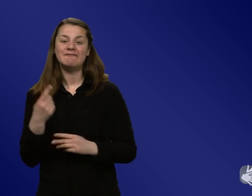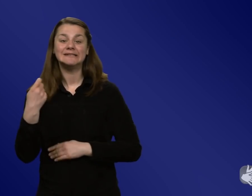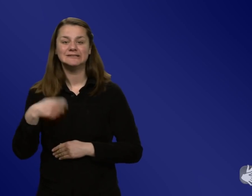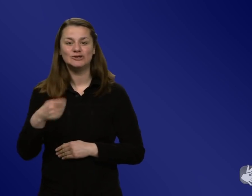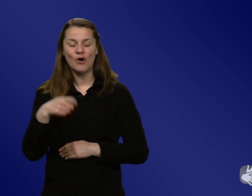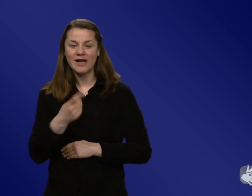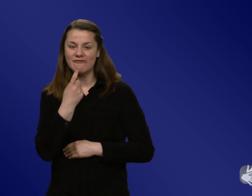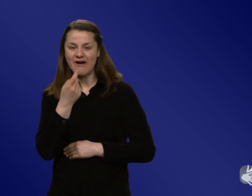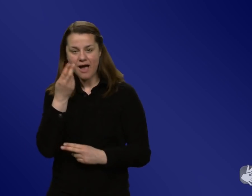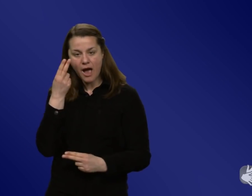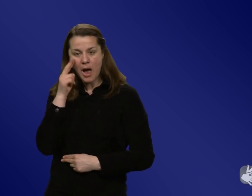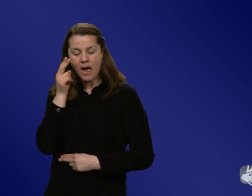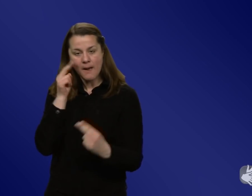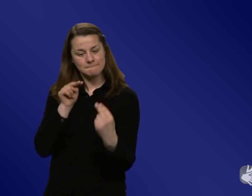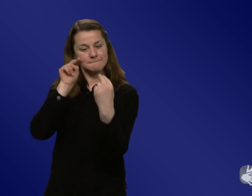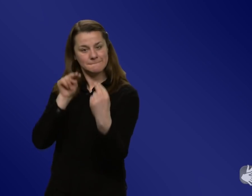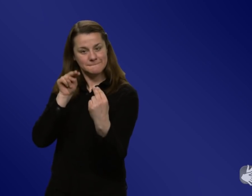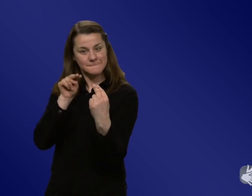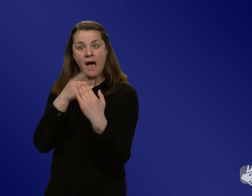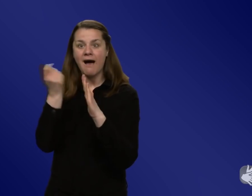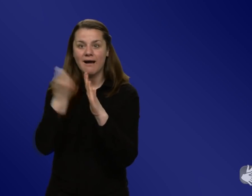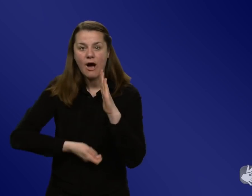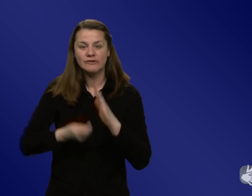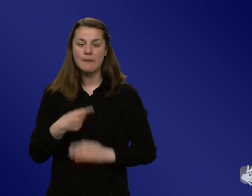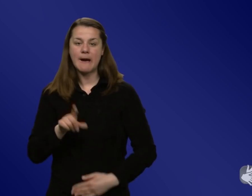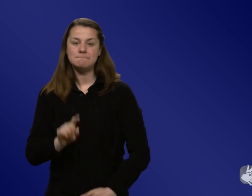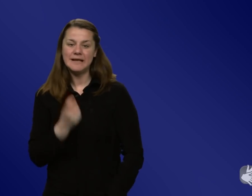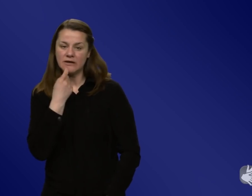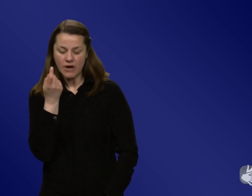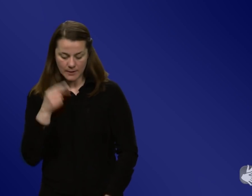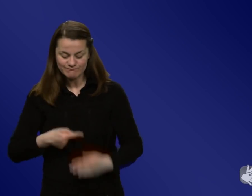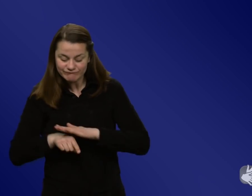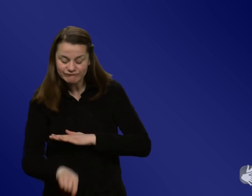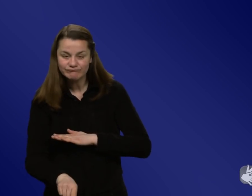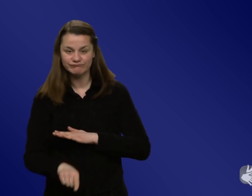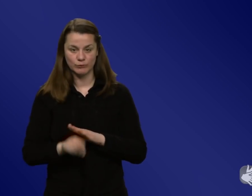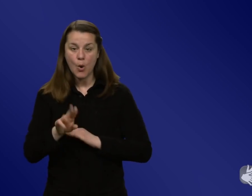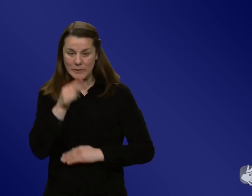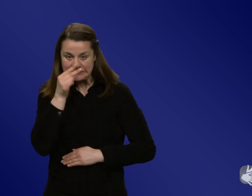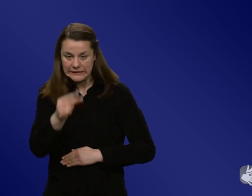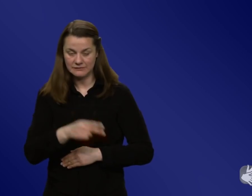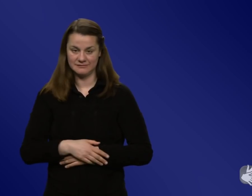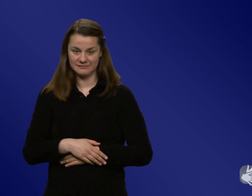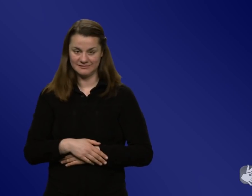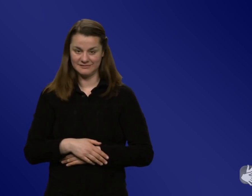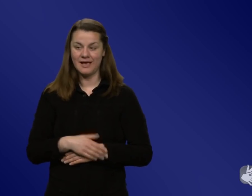durch so einen Stups sozusagen zu einem bestimmten Verhalten zu bringen. Es gibt ja aber auch noch mehr Strategien, die man kennt aus der